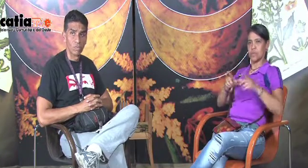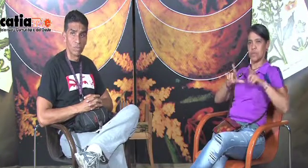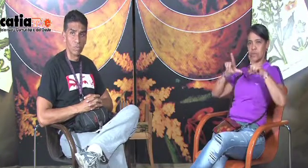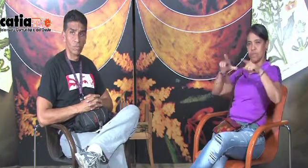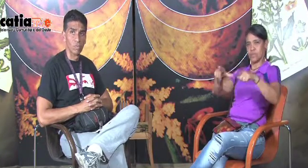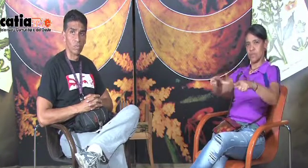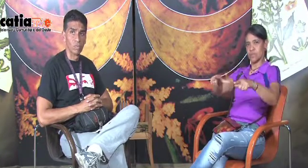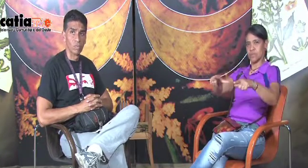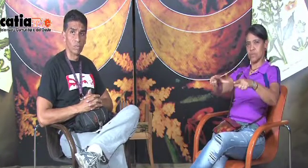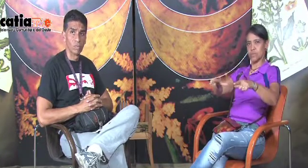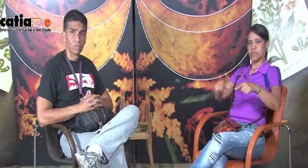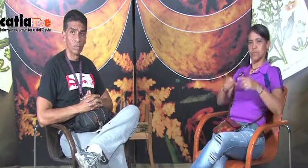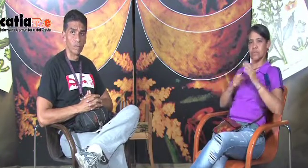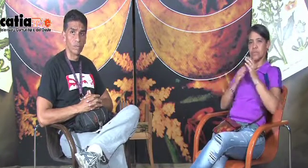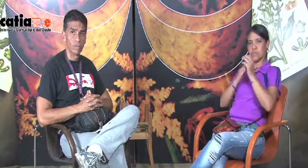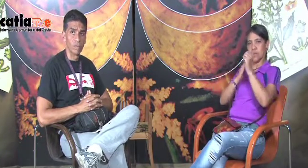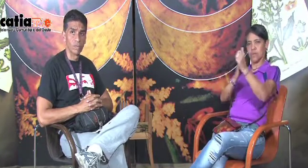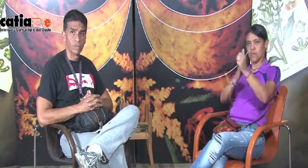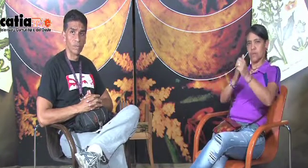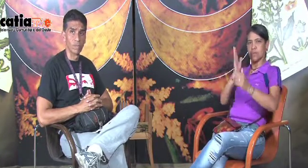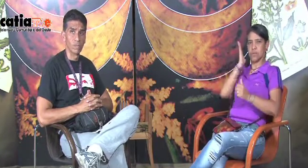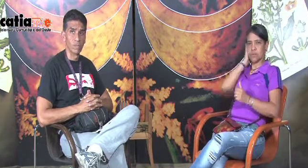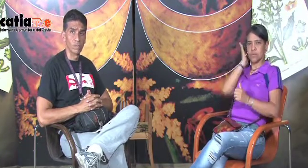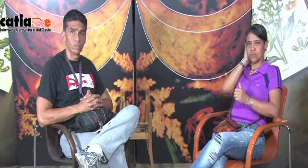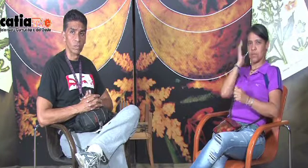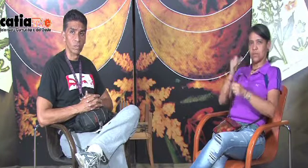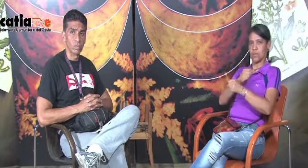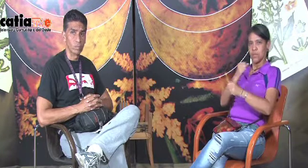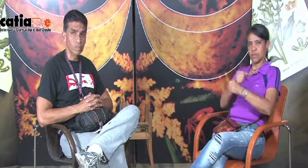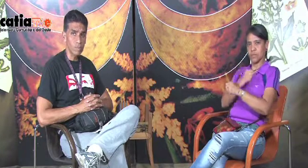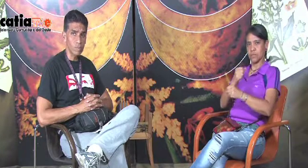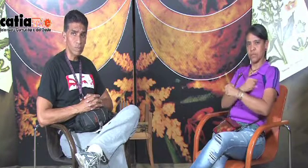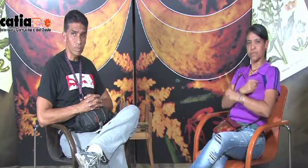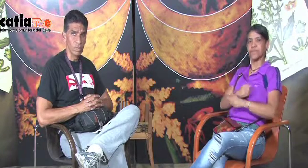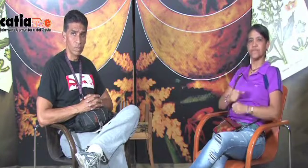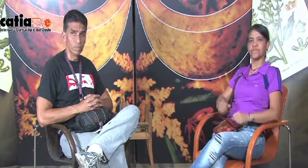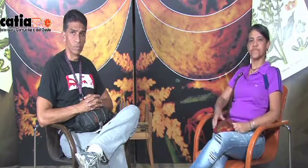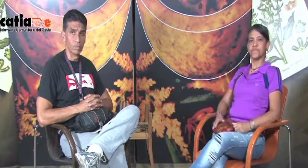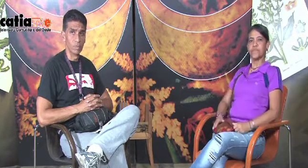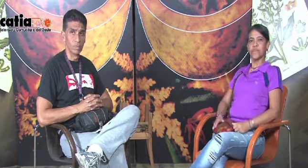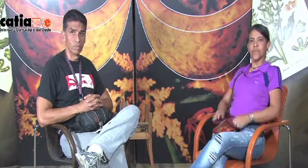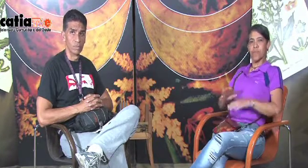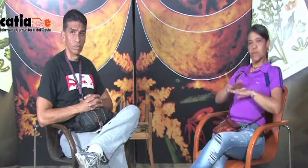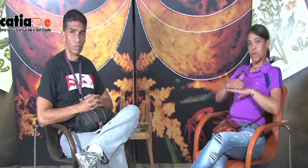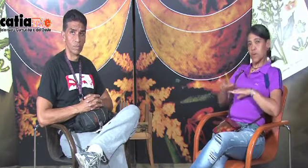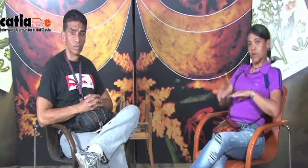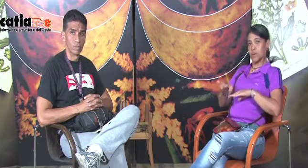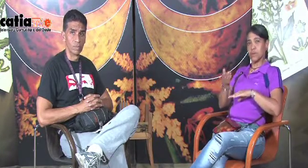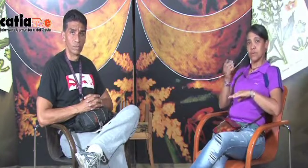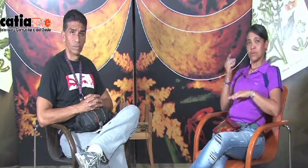a los líderes sordos por su trabajo, porque es la primera persona